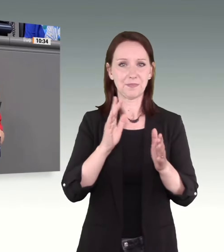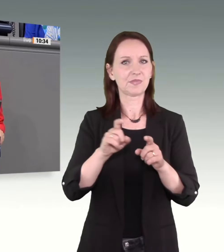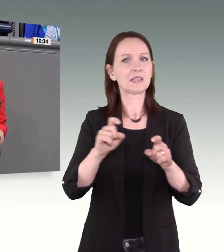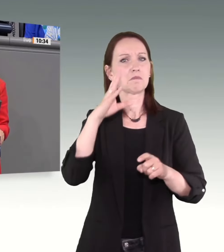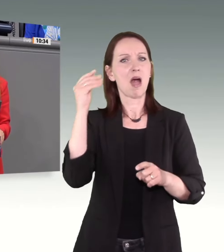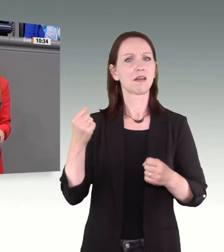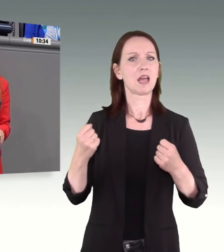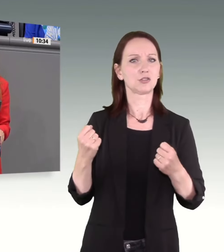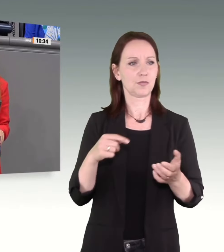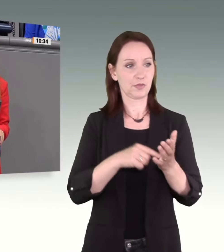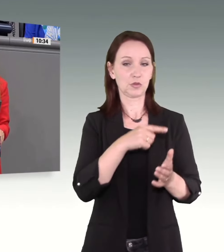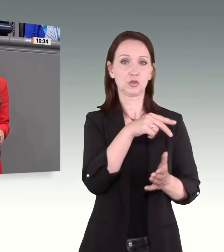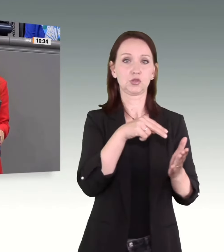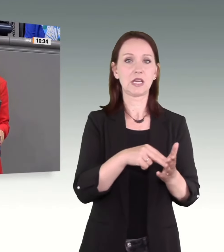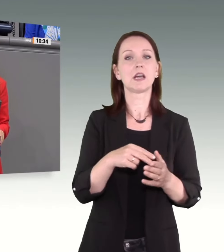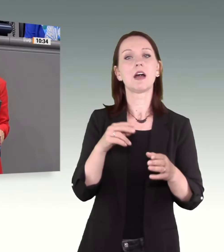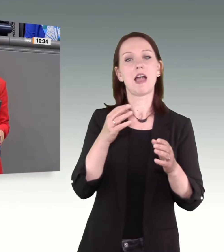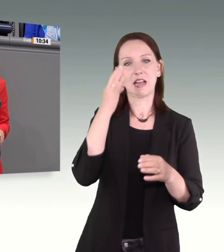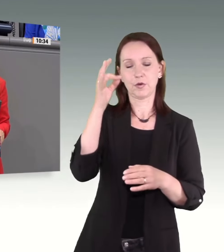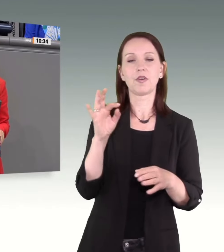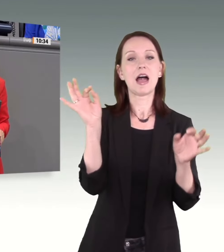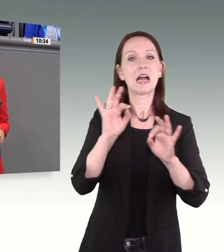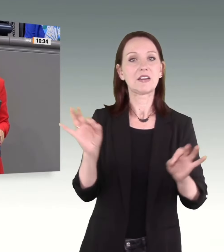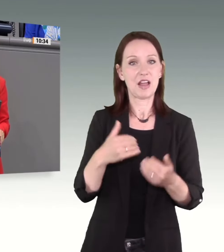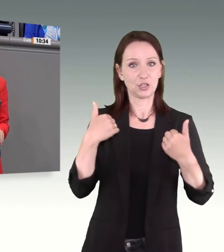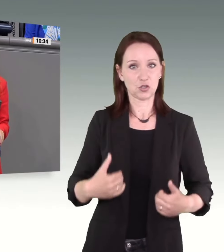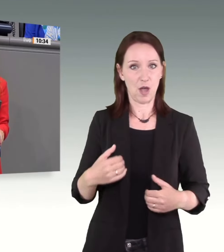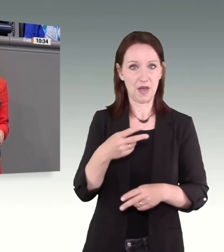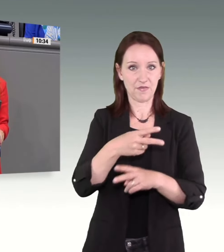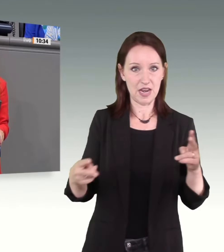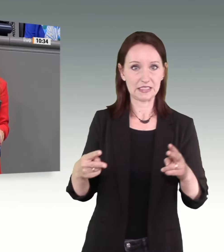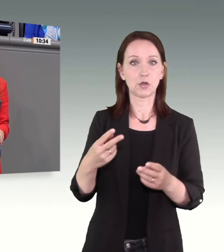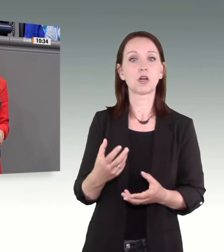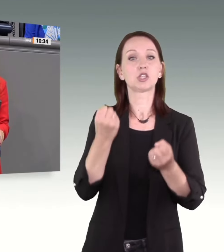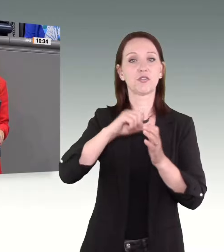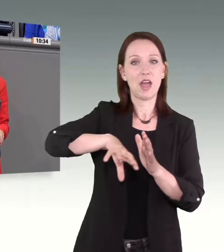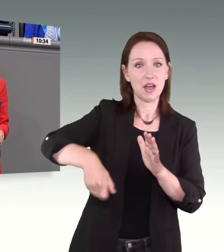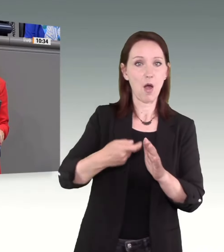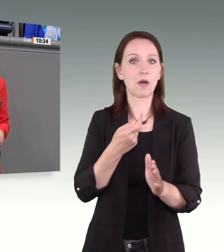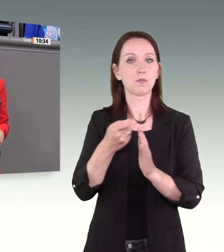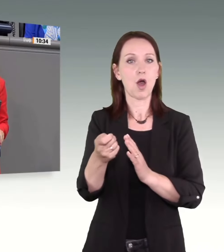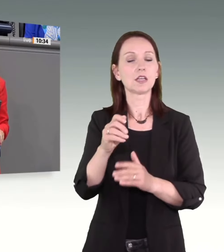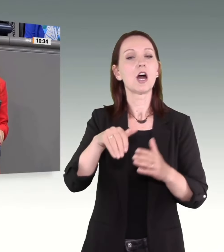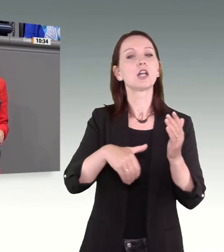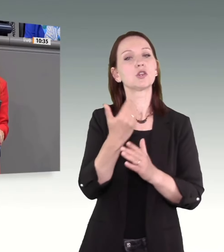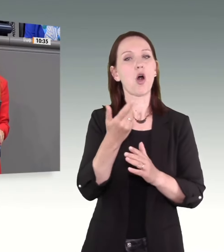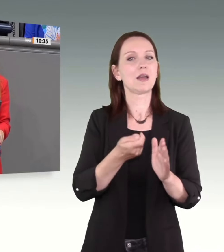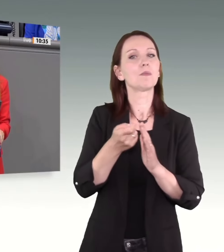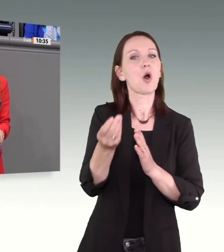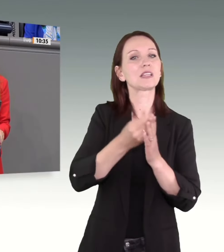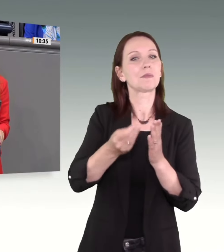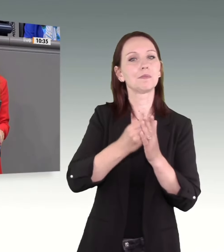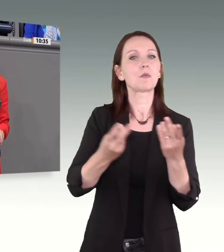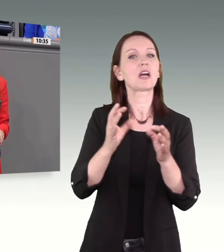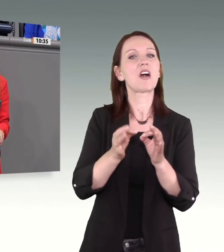der gefährlichen Körperverletzung, dem schweren Raub und bei Mord wird als neues Qualifikations- bzw. Mordmerkmal unter Ausnutzung der